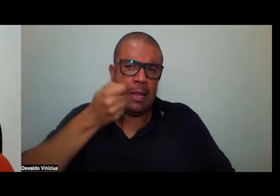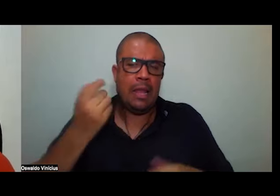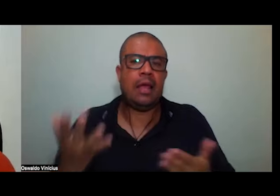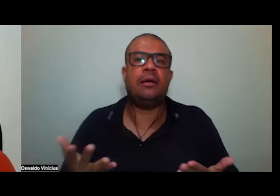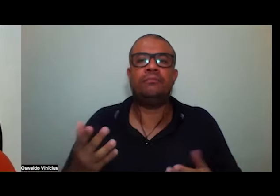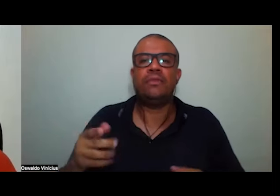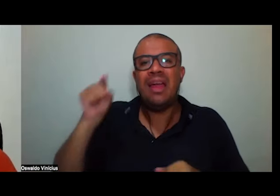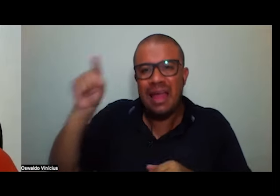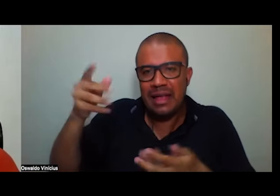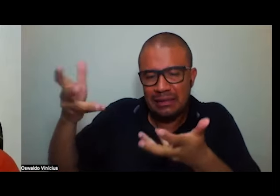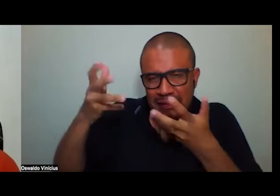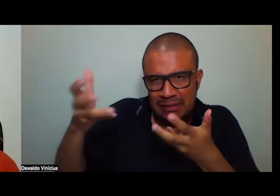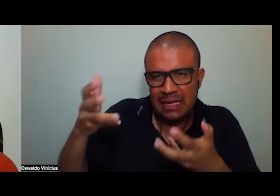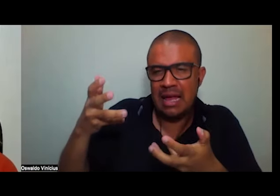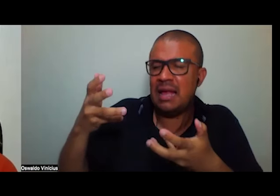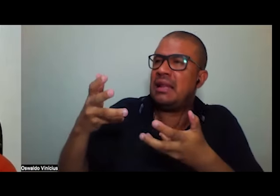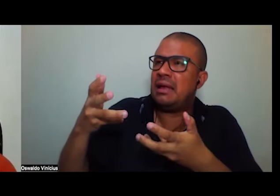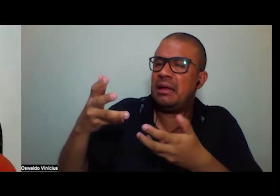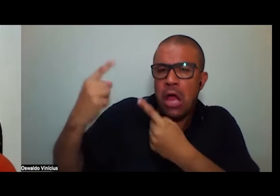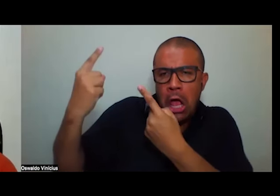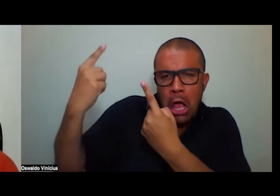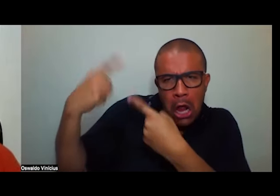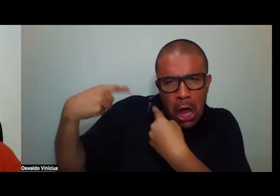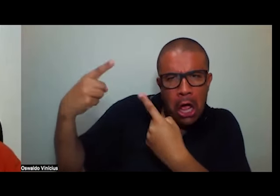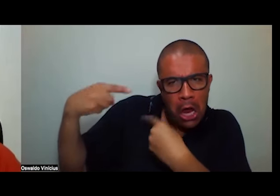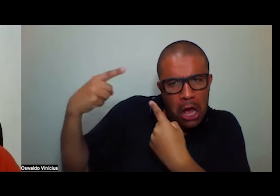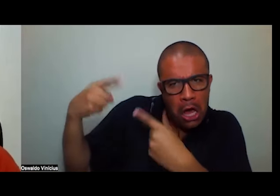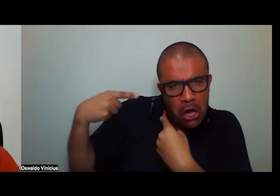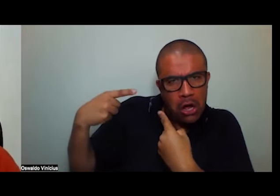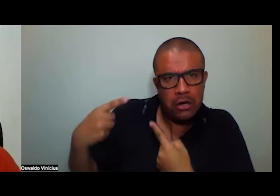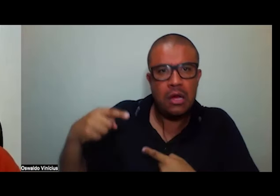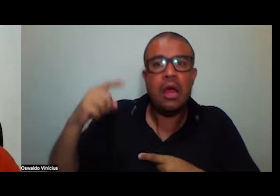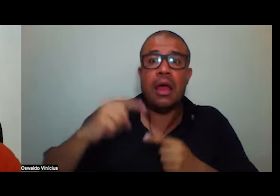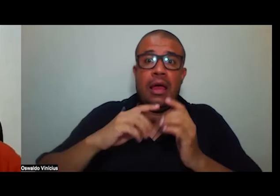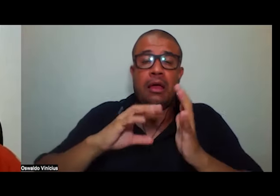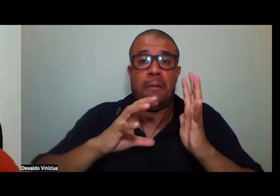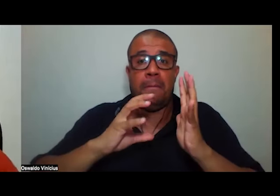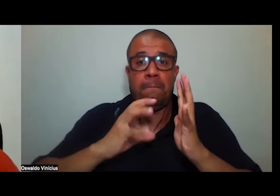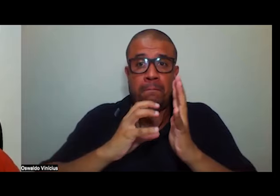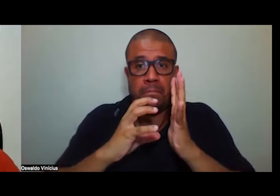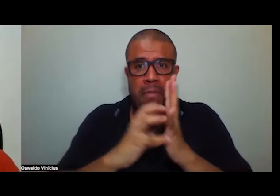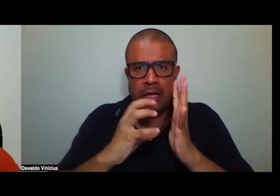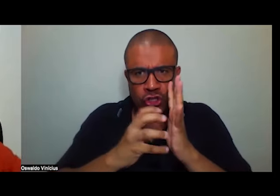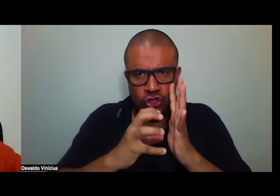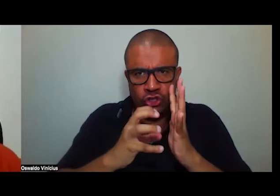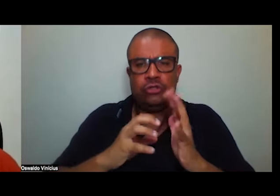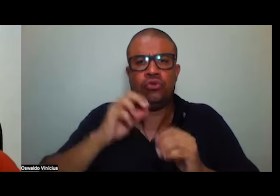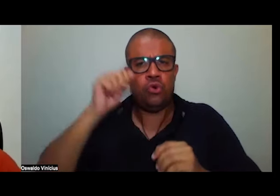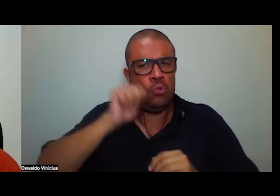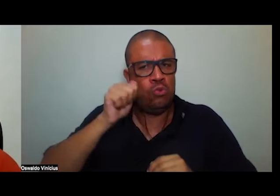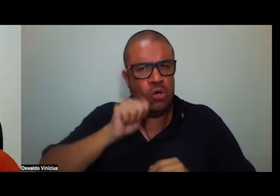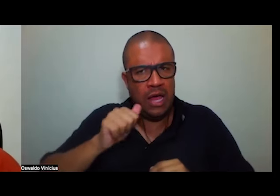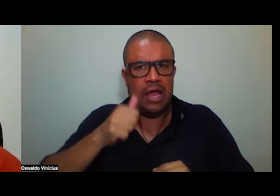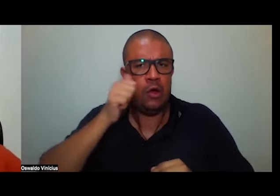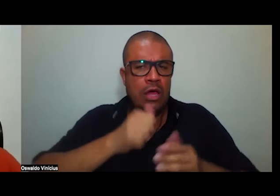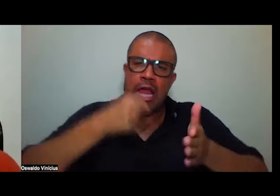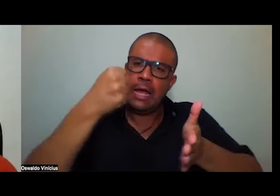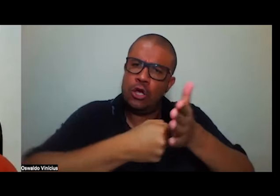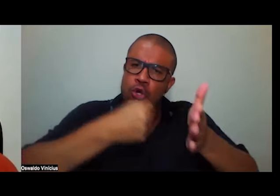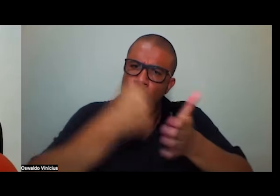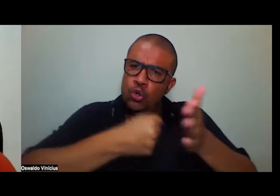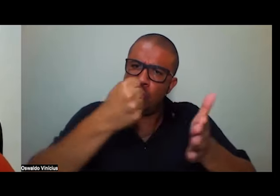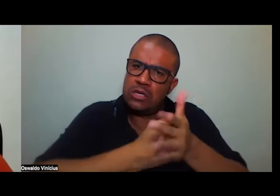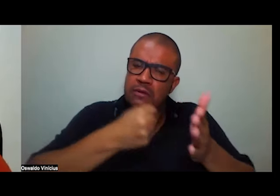derrotar para derrotar o que simbolizamos como partido como mulheres como lutadoras como